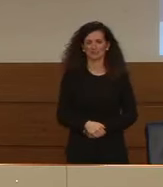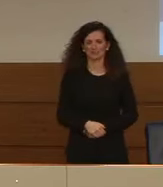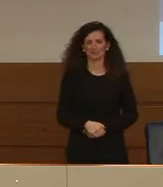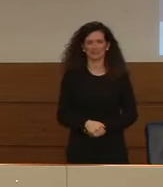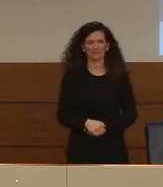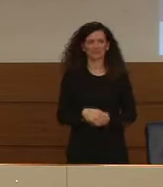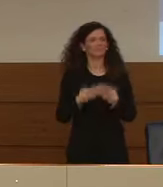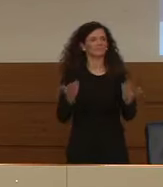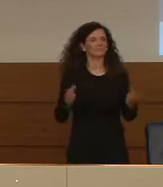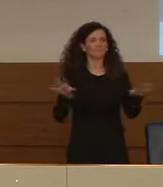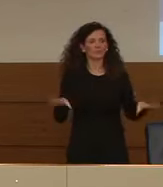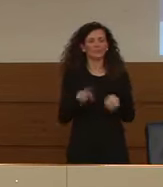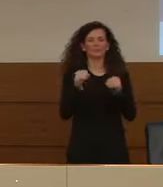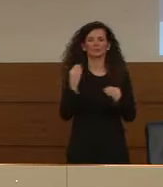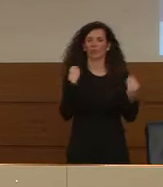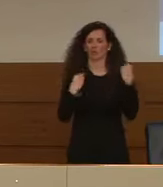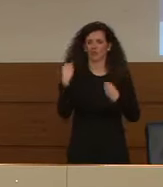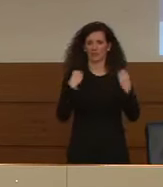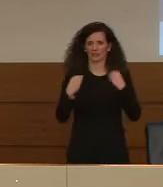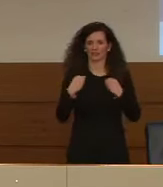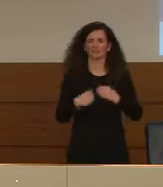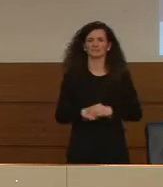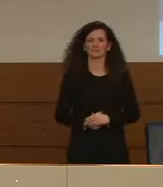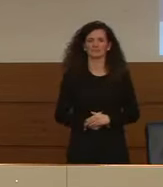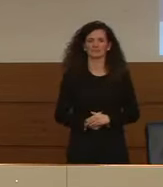Allora diamo spazio alle vostre domande.